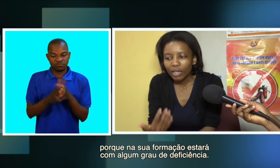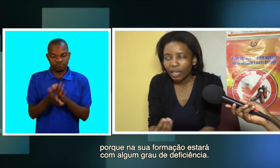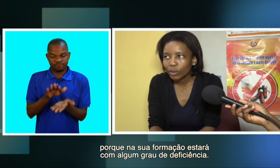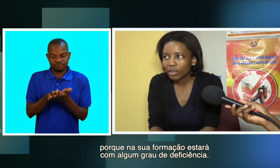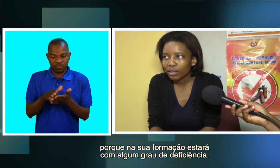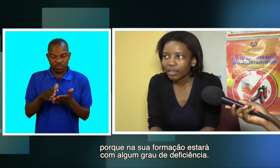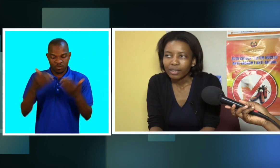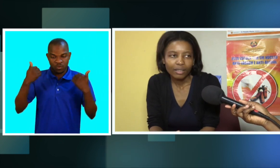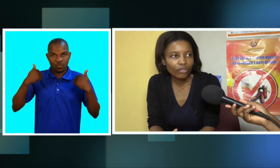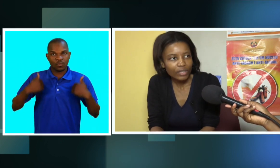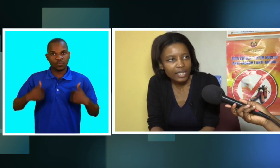grau de deficiência.